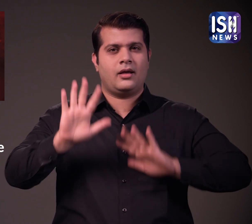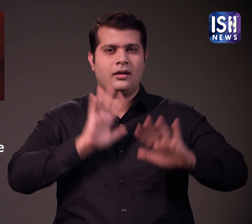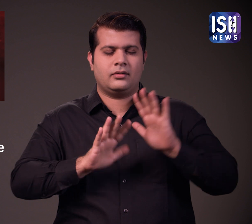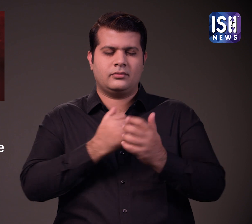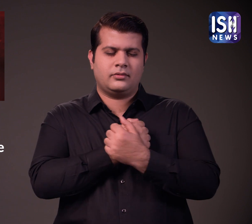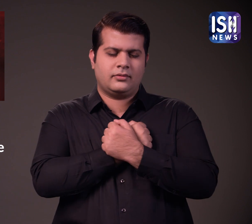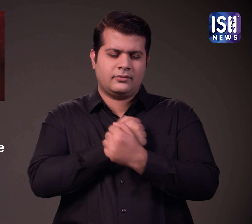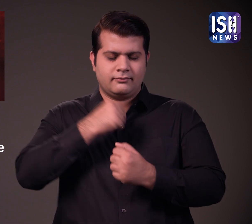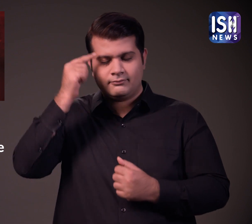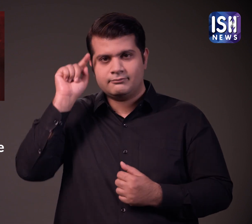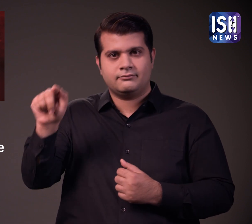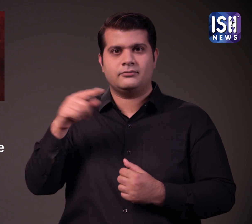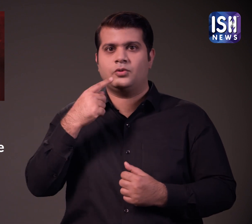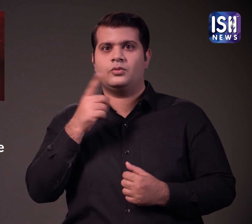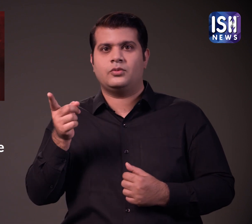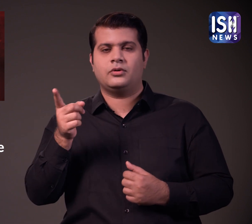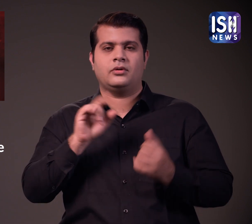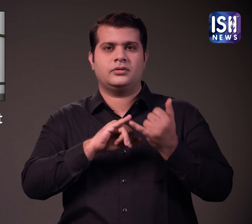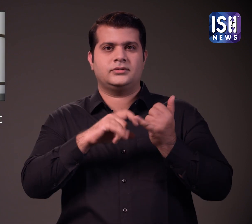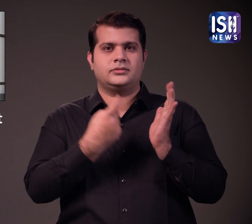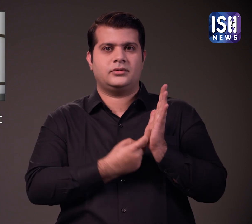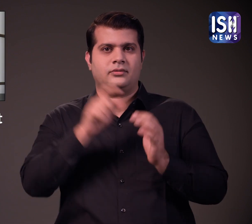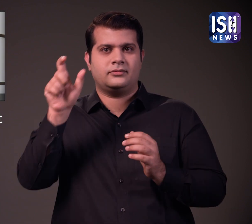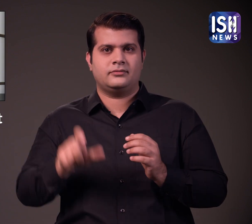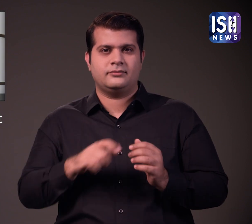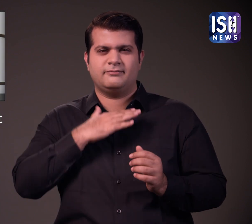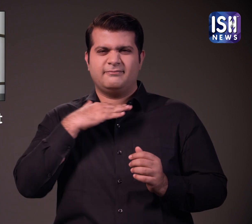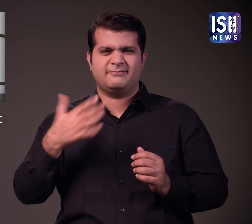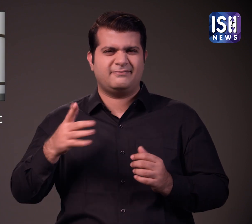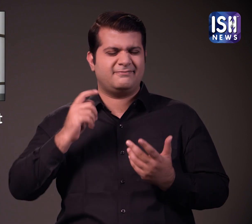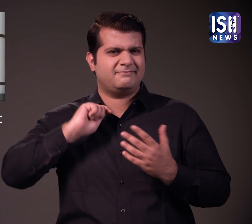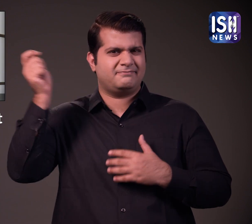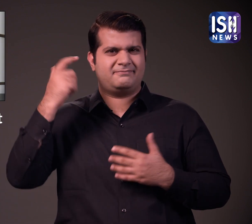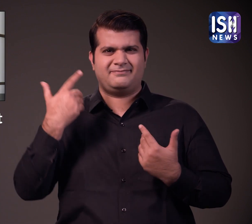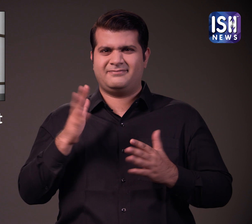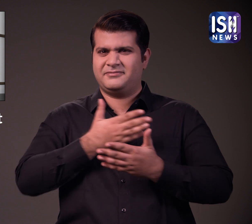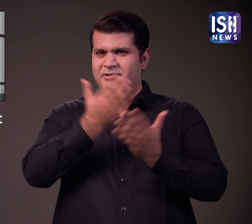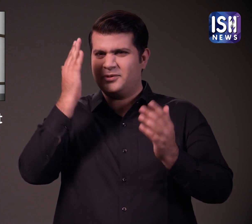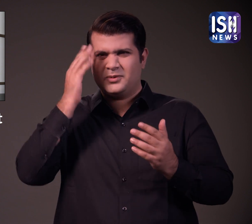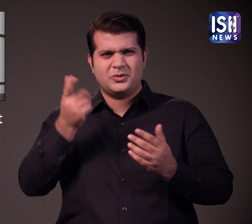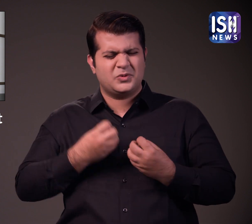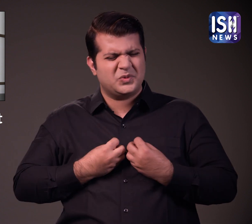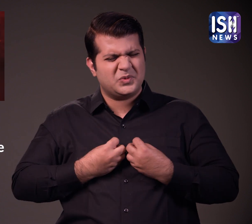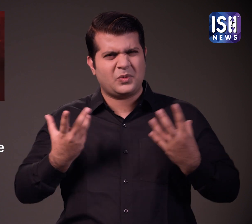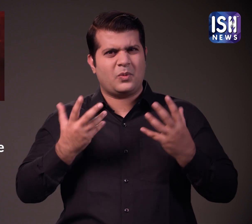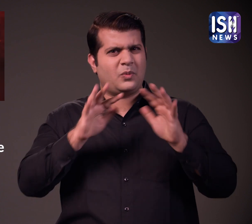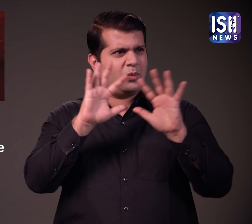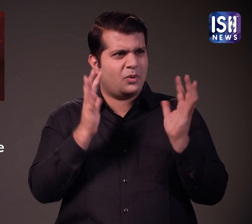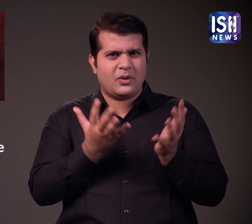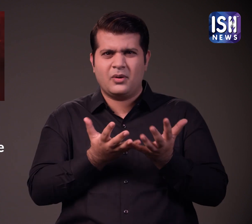था जब सबसे चहीते अभीनेता शुशान सेंग राजपुत ने आत्महत्या कर ली थी आप सब जानते हैं कि हर कोई सद्वे